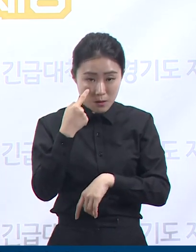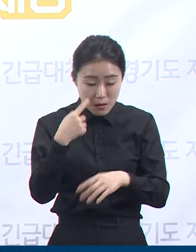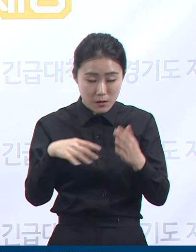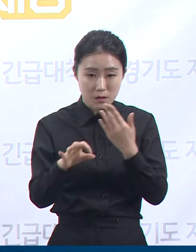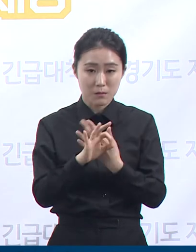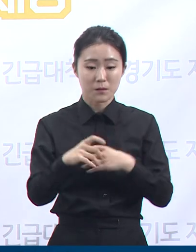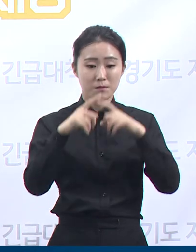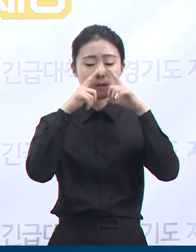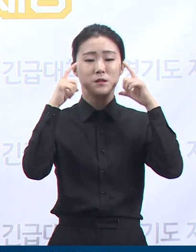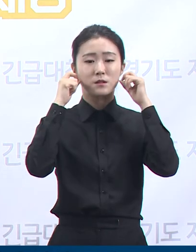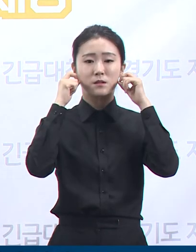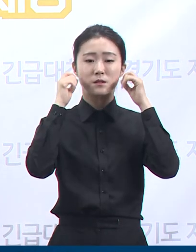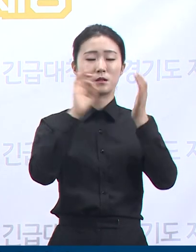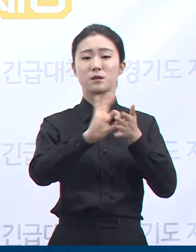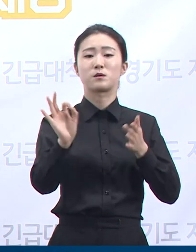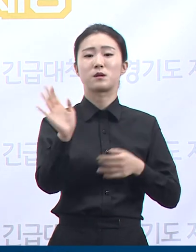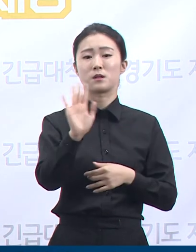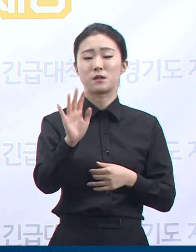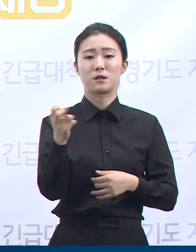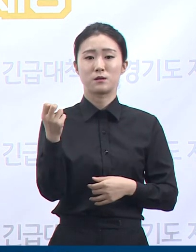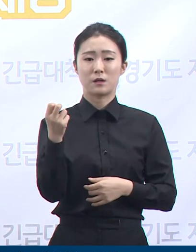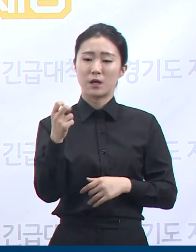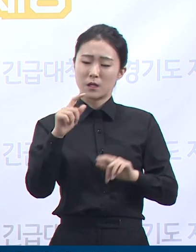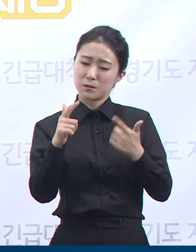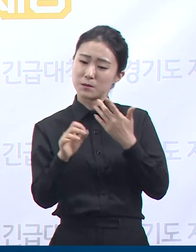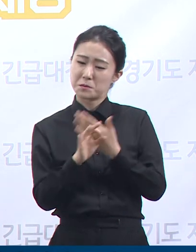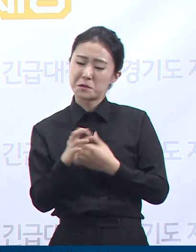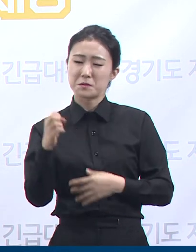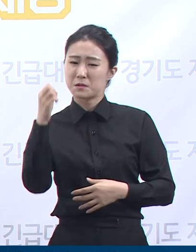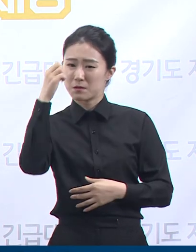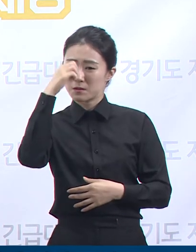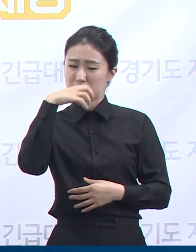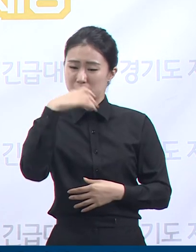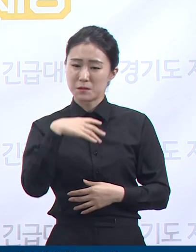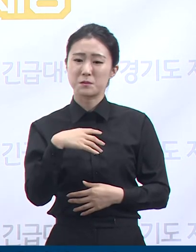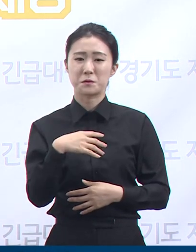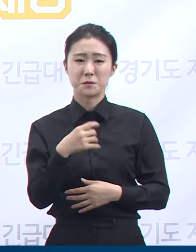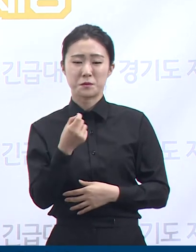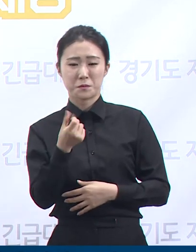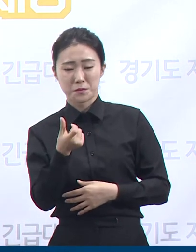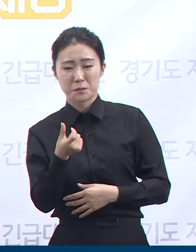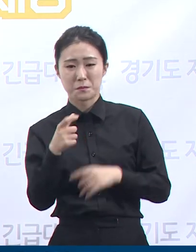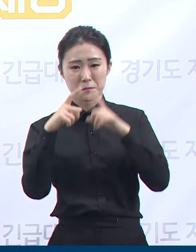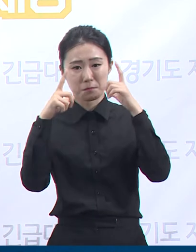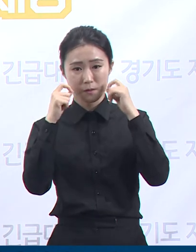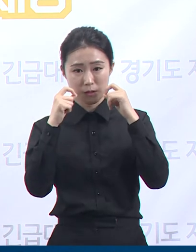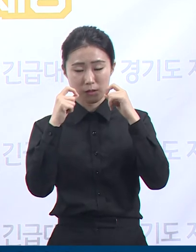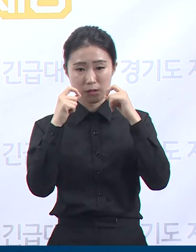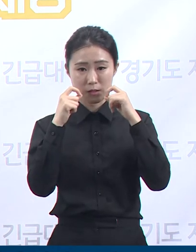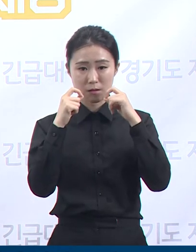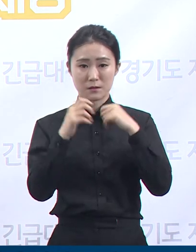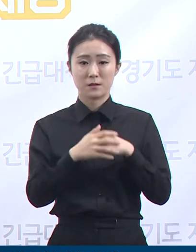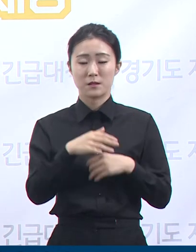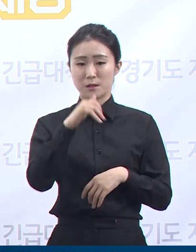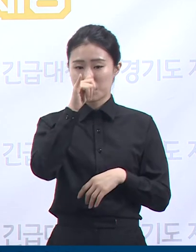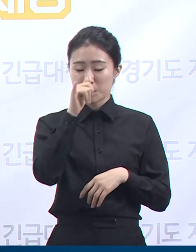착용한 상태로 밀폐된 공간에서 장시간 체류하면서 음주 및 대화 등을 나눈 것으로 확인됩니다.